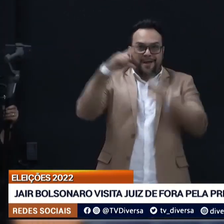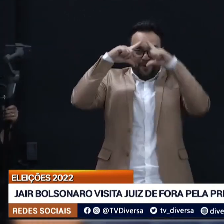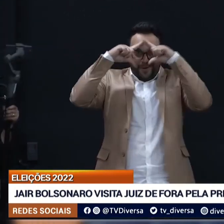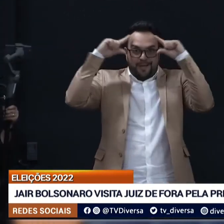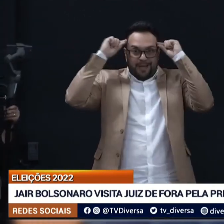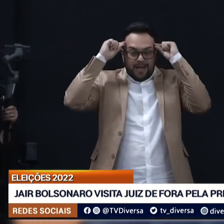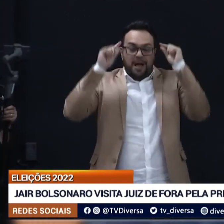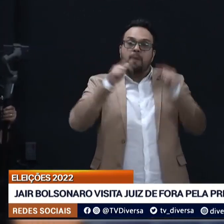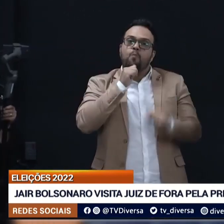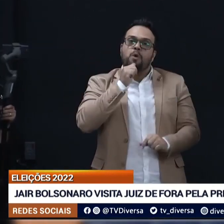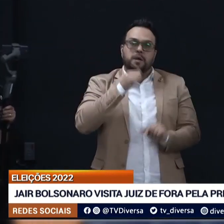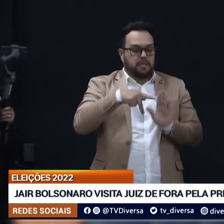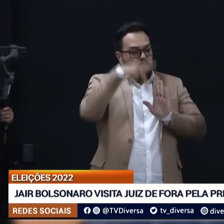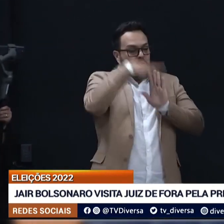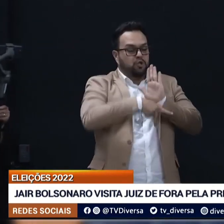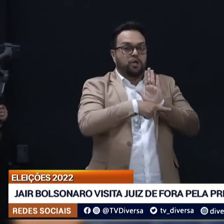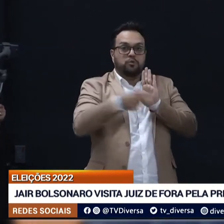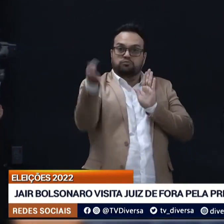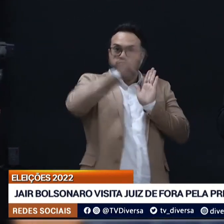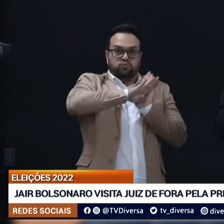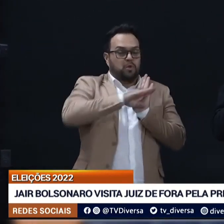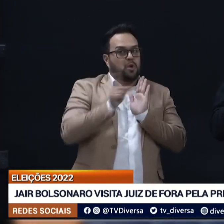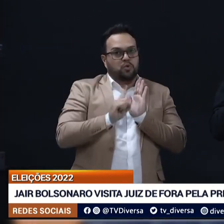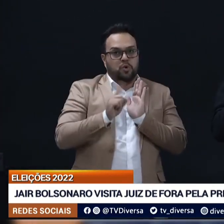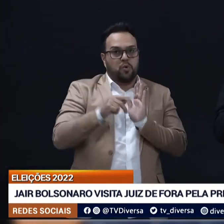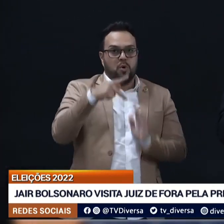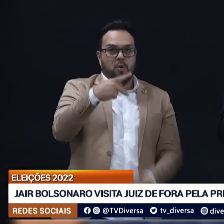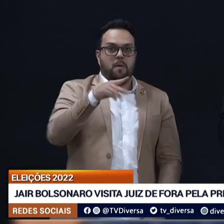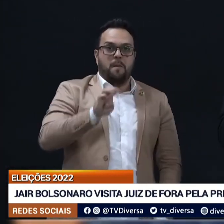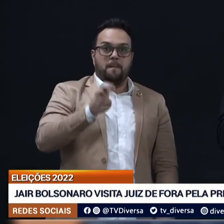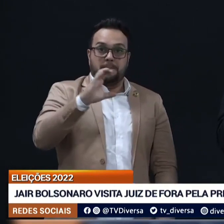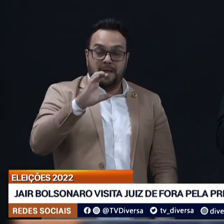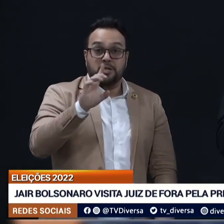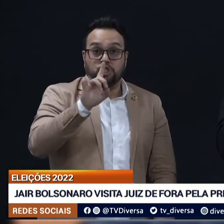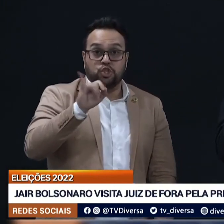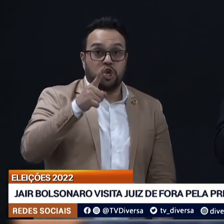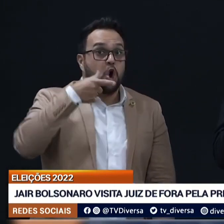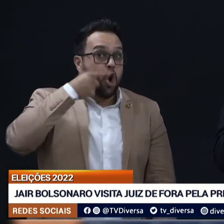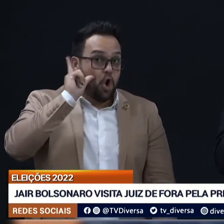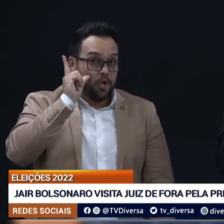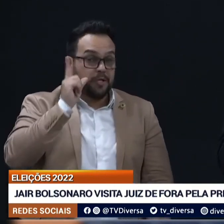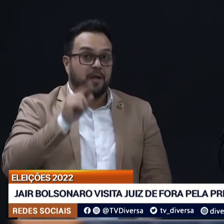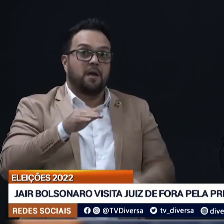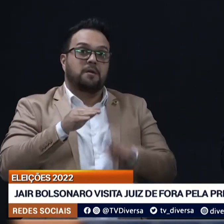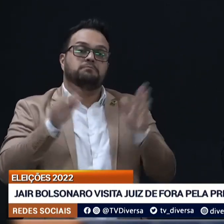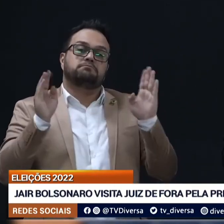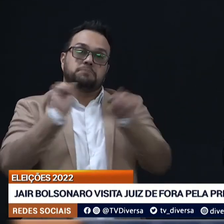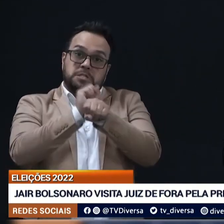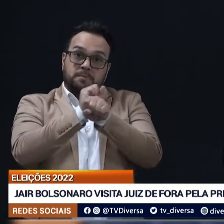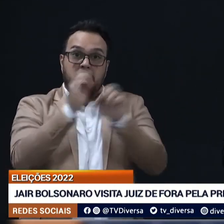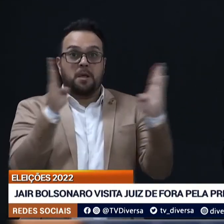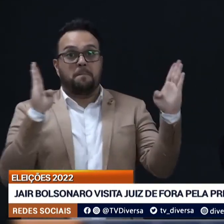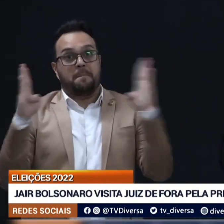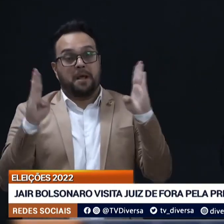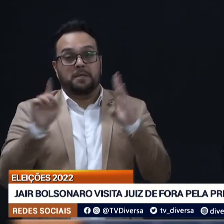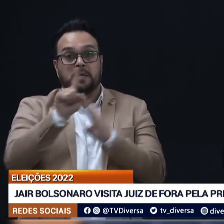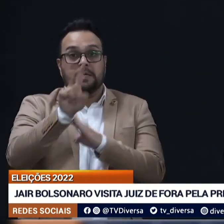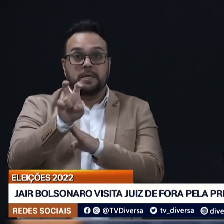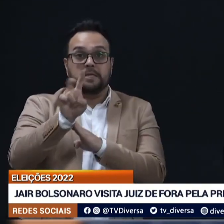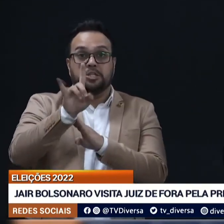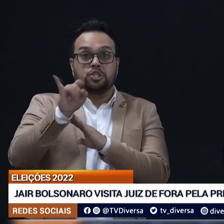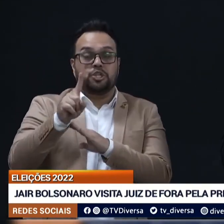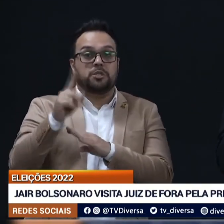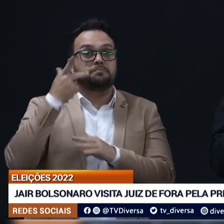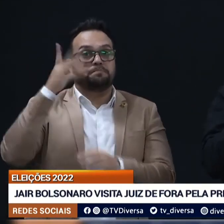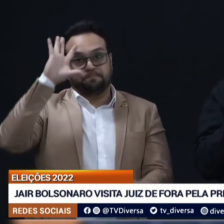O projeto ainda não chegou na minha mesa, o projeto de lei, a PEC foi promulgada desde ontem, e a vai ter 15 dias para decidir a questão do